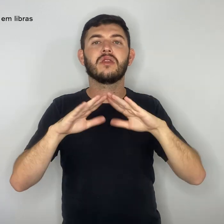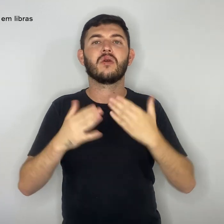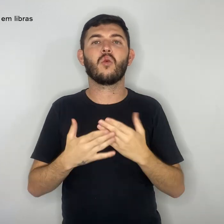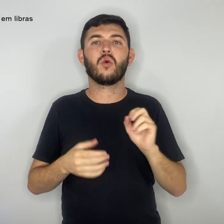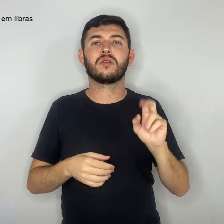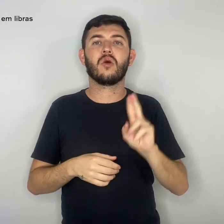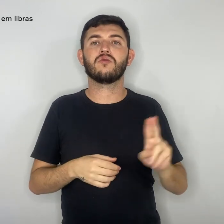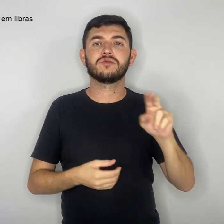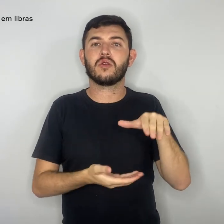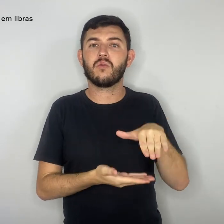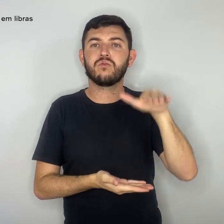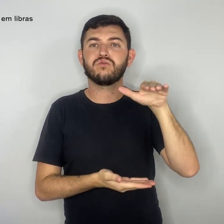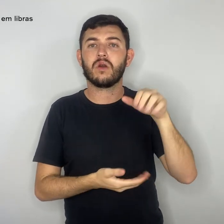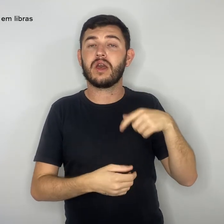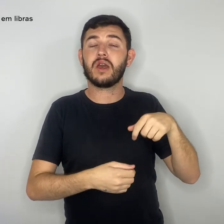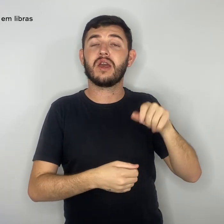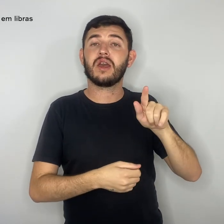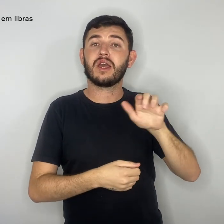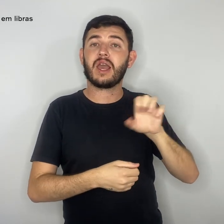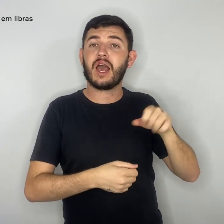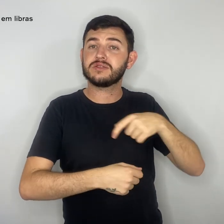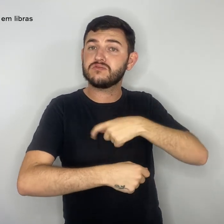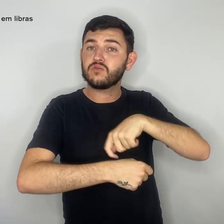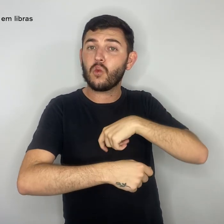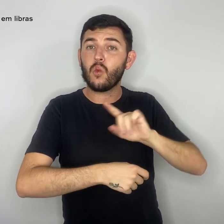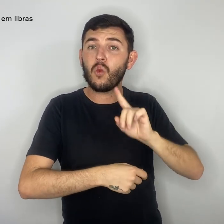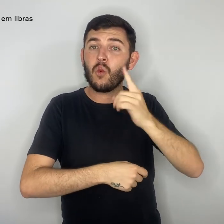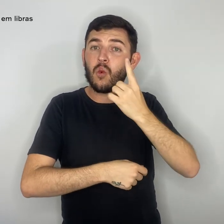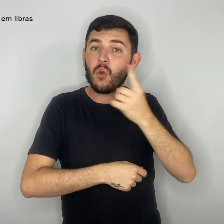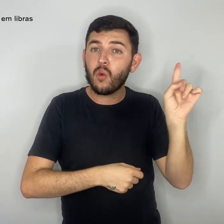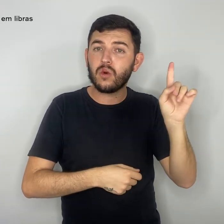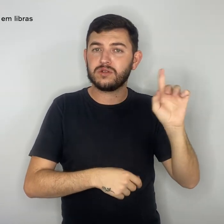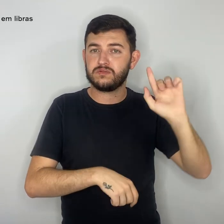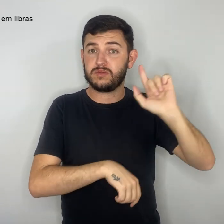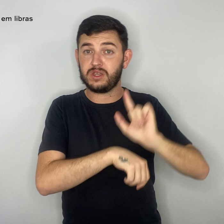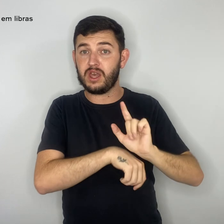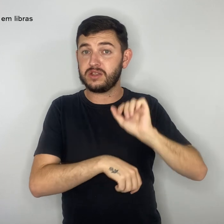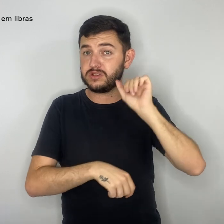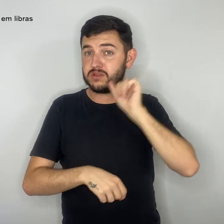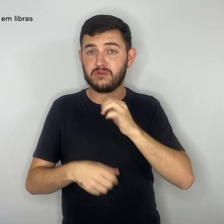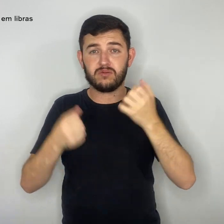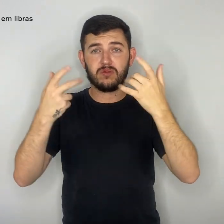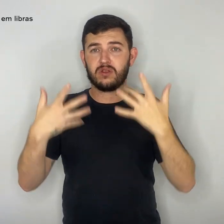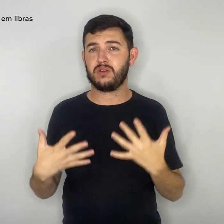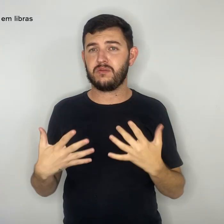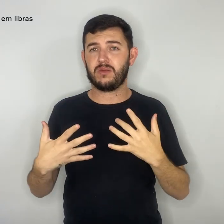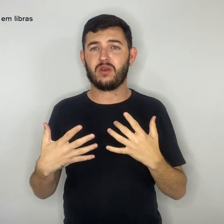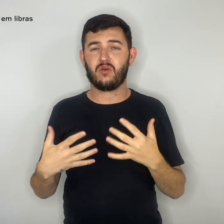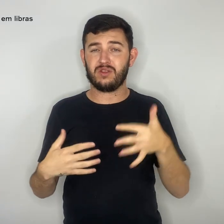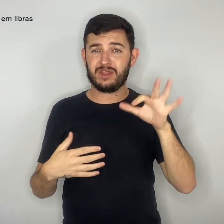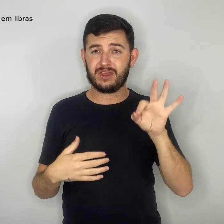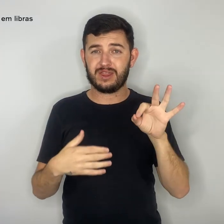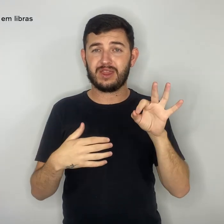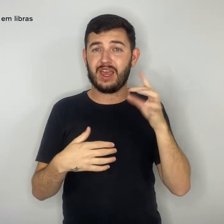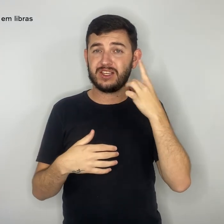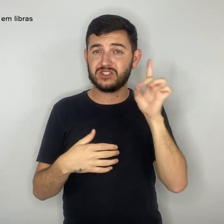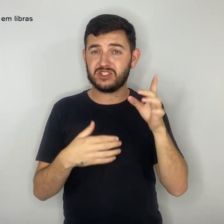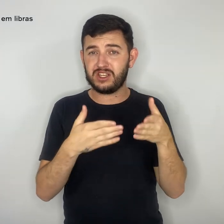botijão de gás e segundo a gestora, não dura nem 10 dias. Se a verba do